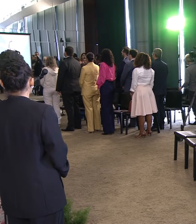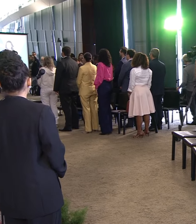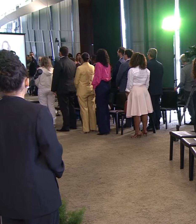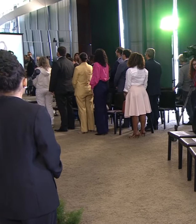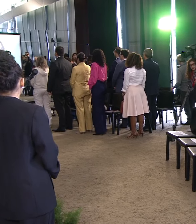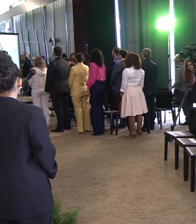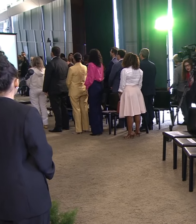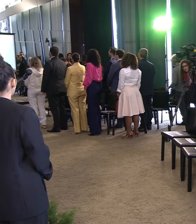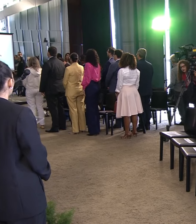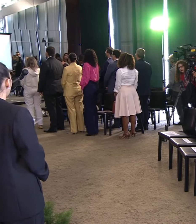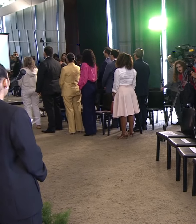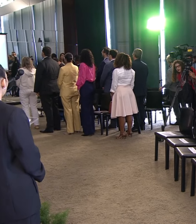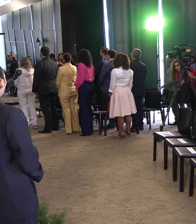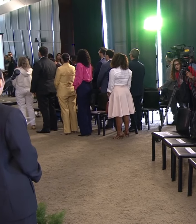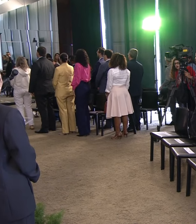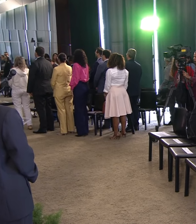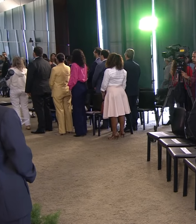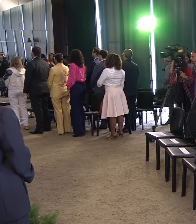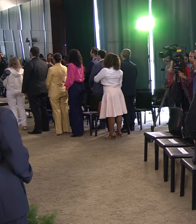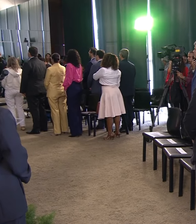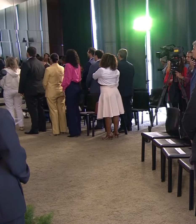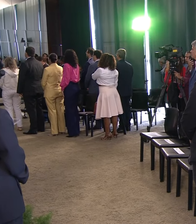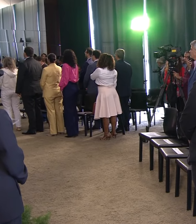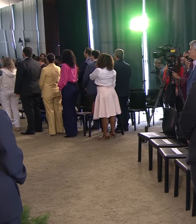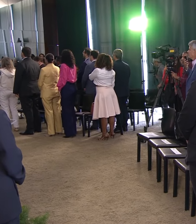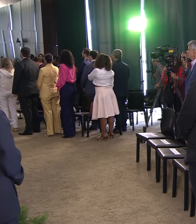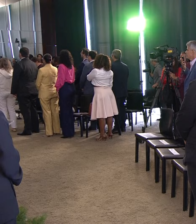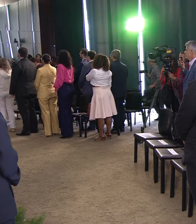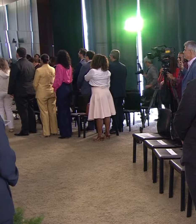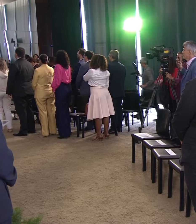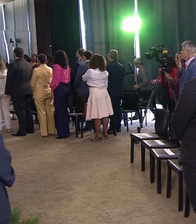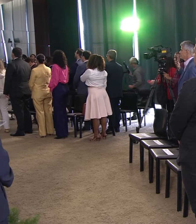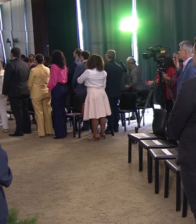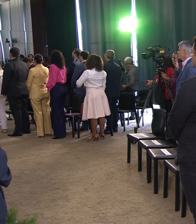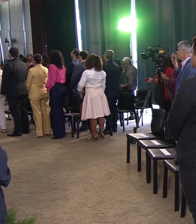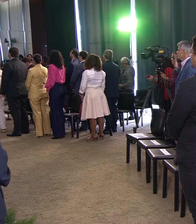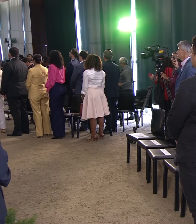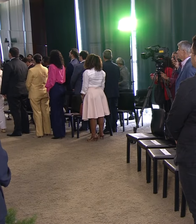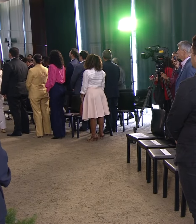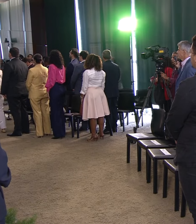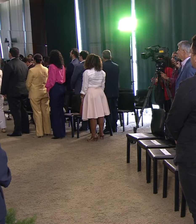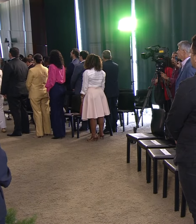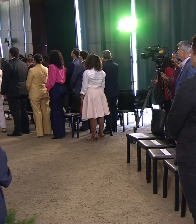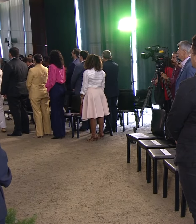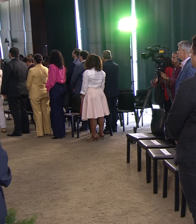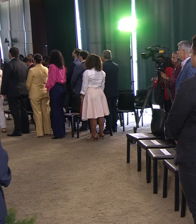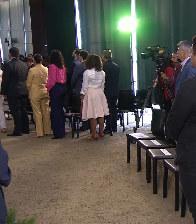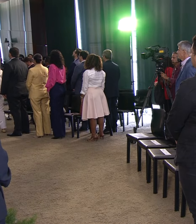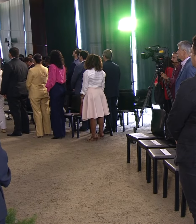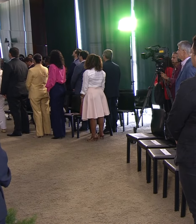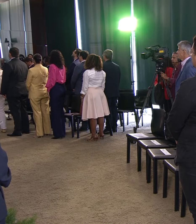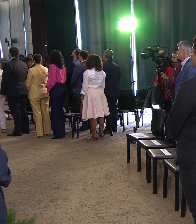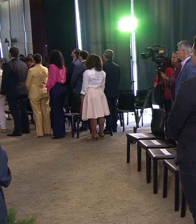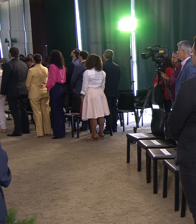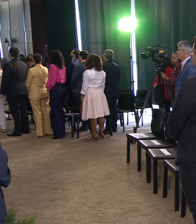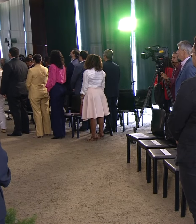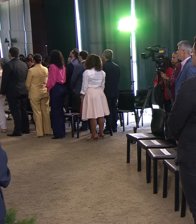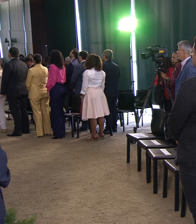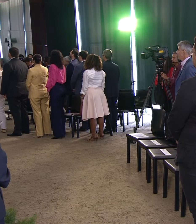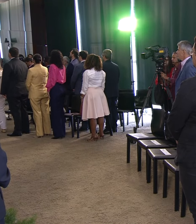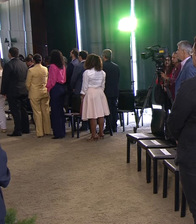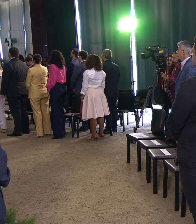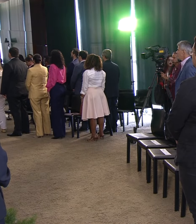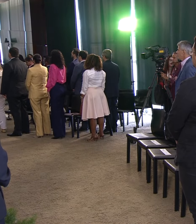Respeto, esporte, pago e do poço E o tempo do Espírito é só grandeza